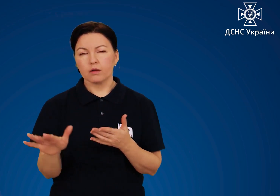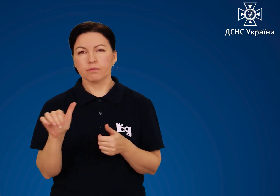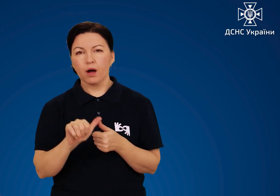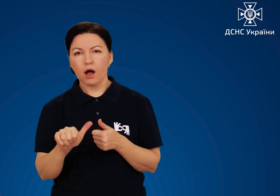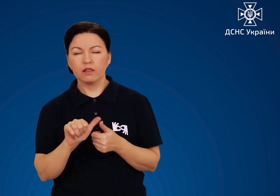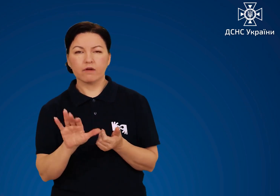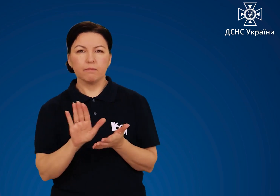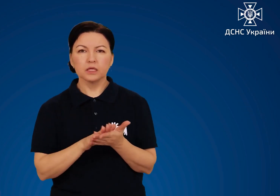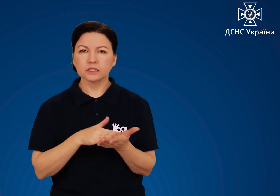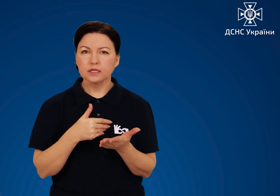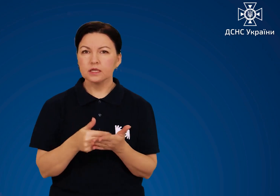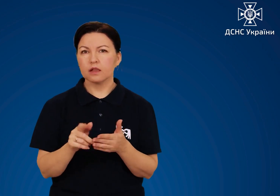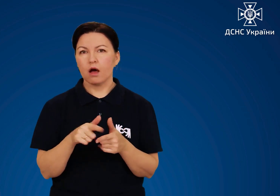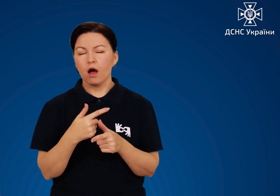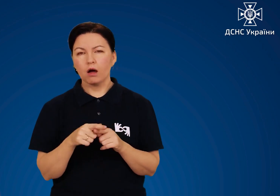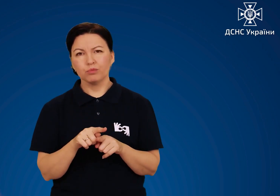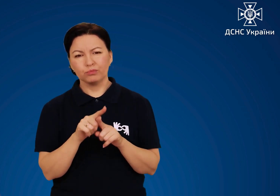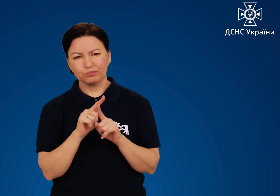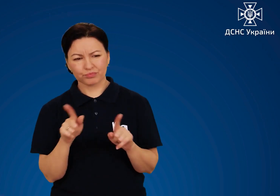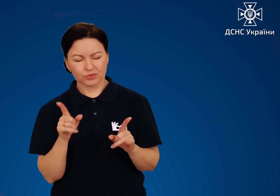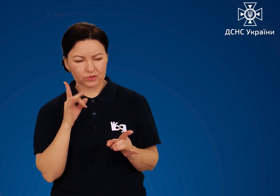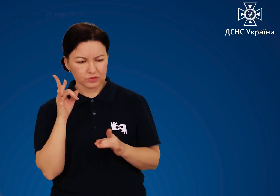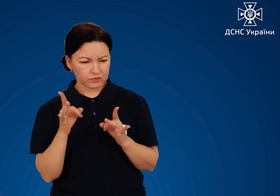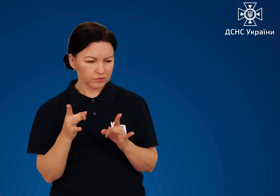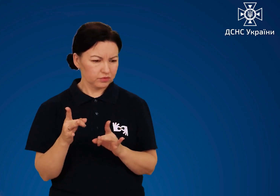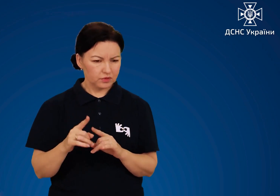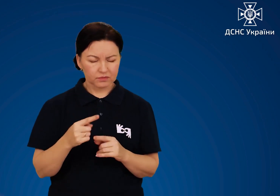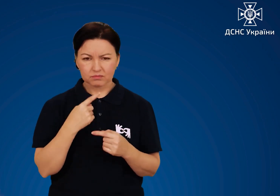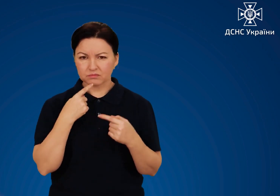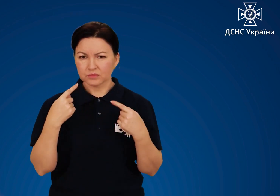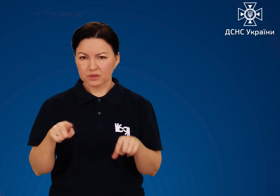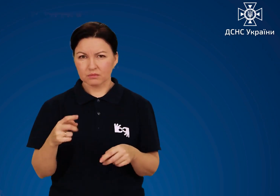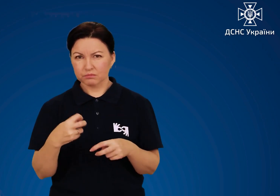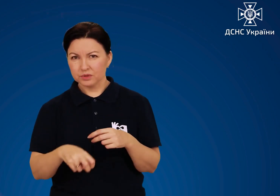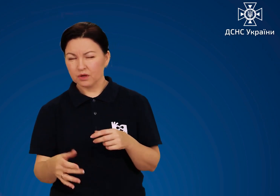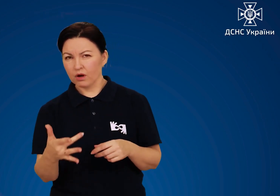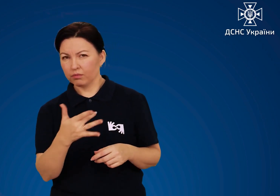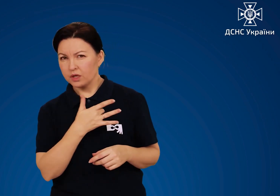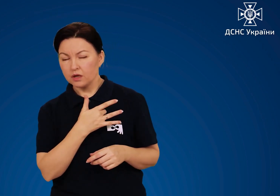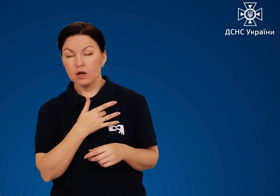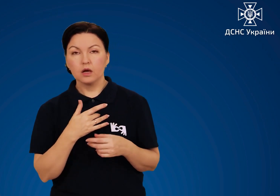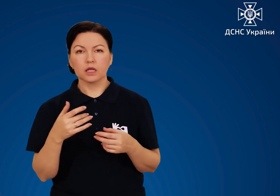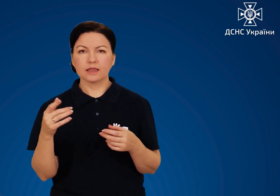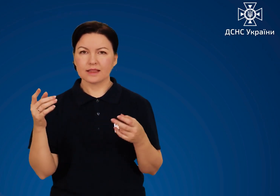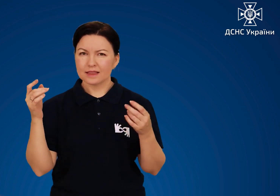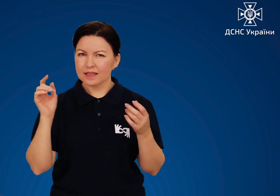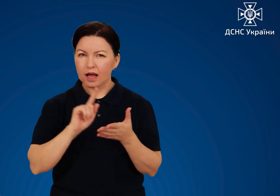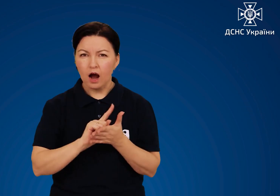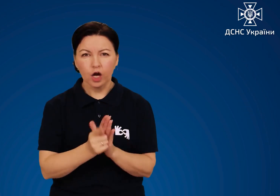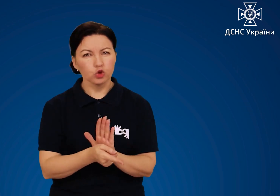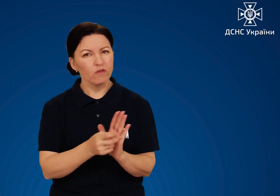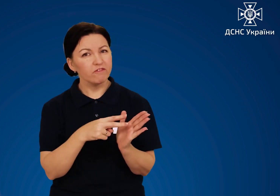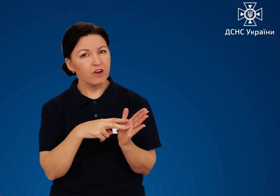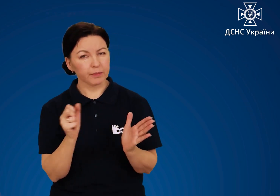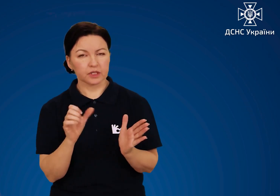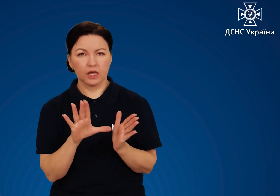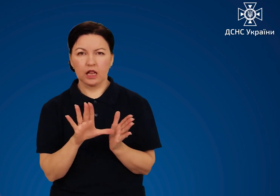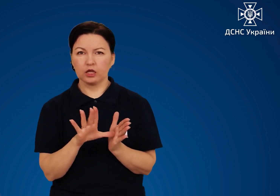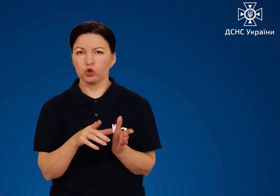підтікань палива, мастила або сторонніх звуків, що свідчать про його несправність, негайно